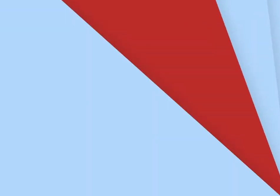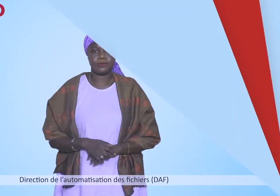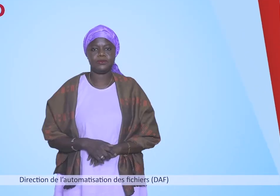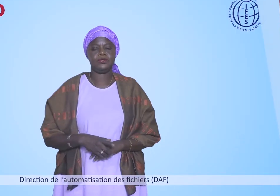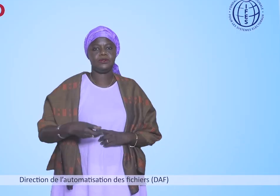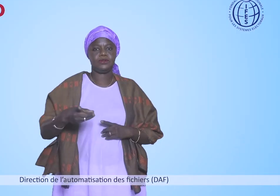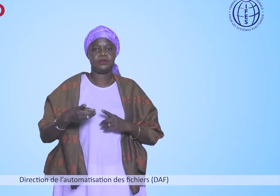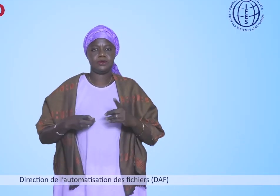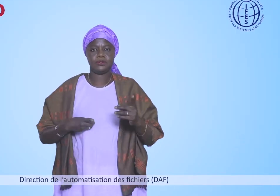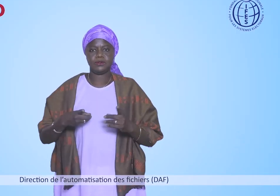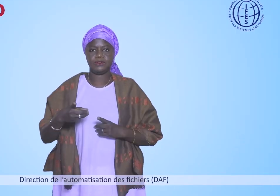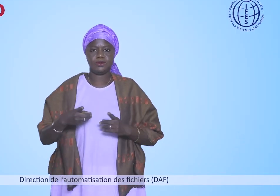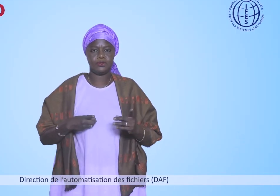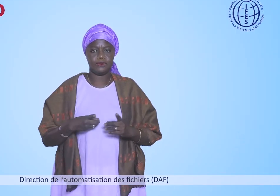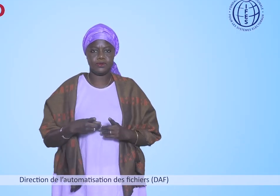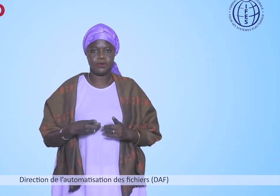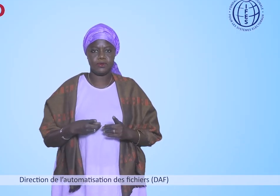Direction de l'automatisation des fichiers